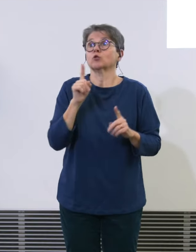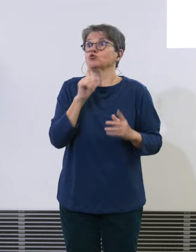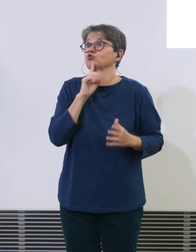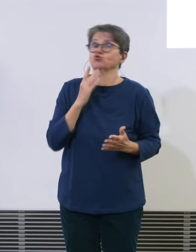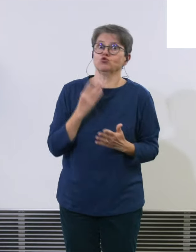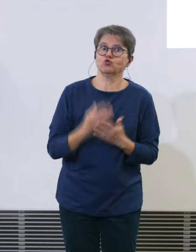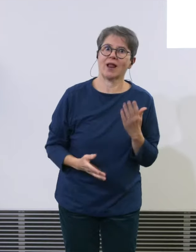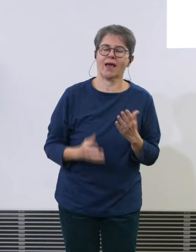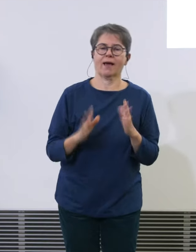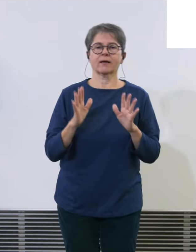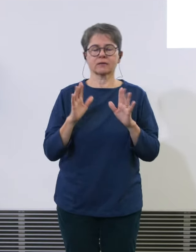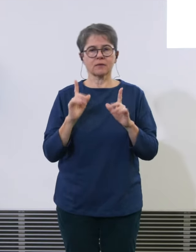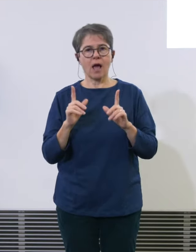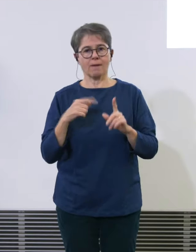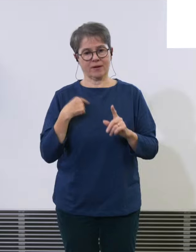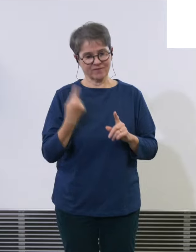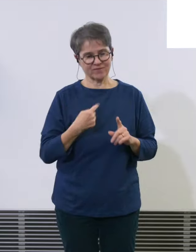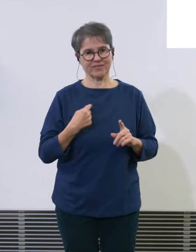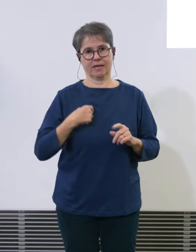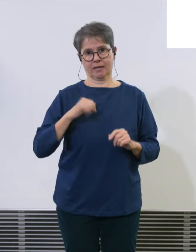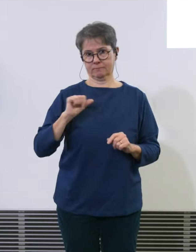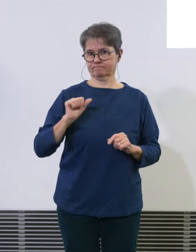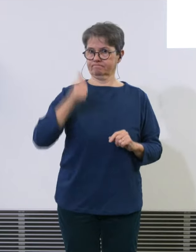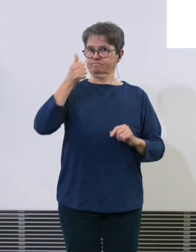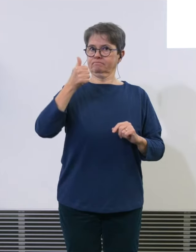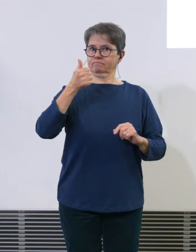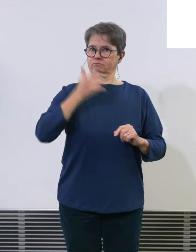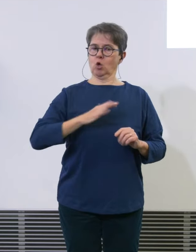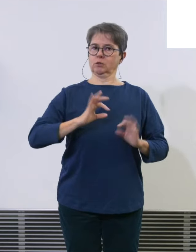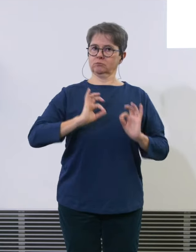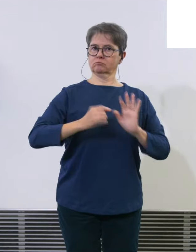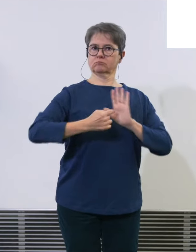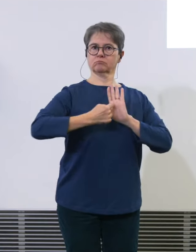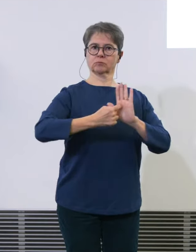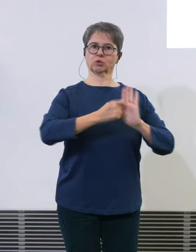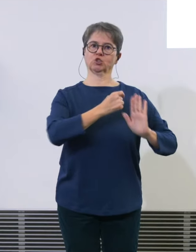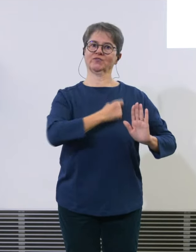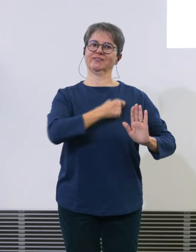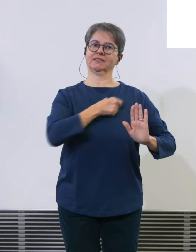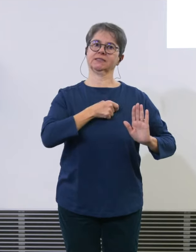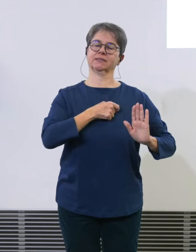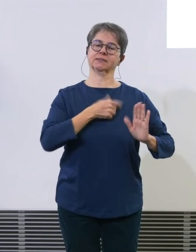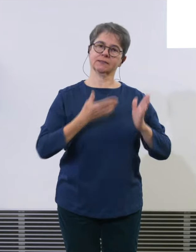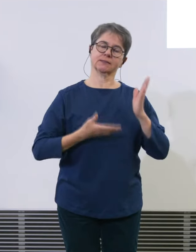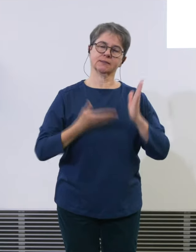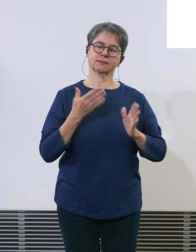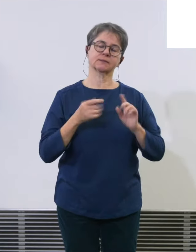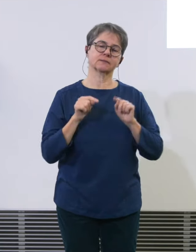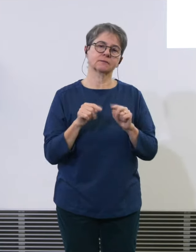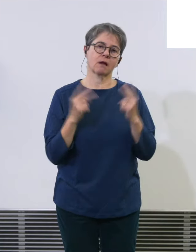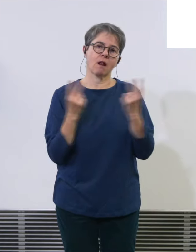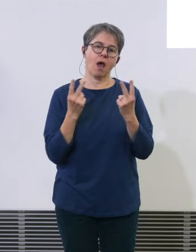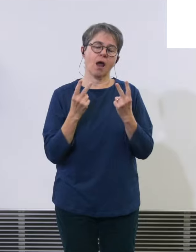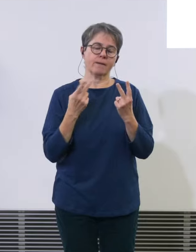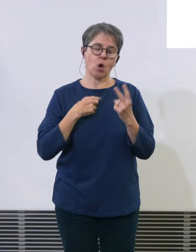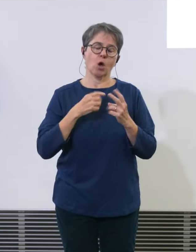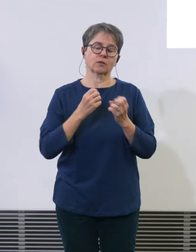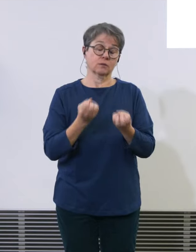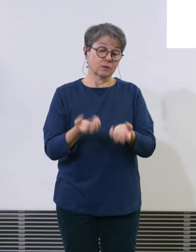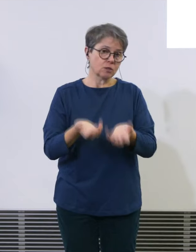was wir als Premium Carrier und als Swiss uns zum Ziel setzen und da ist klar das Ziel deutlich besser zu werden bei den nächsten Jahren